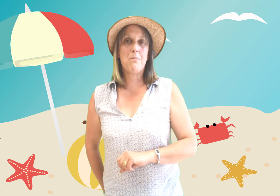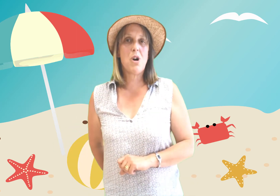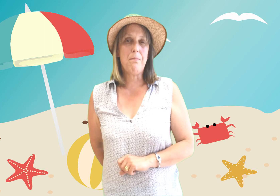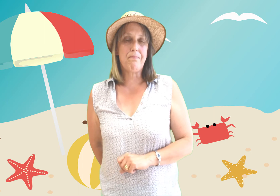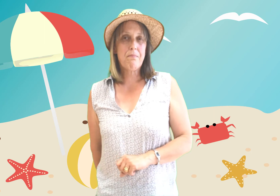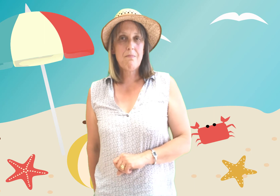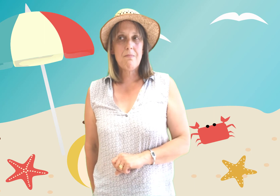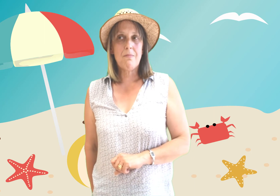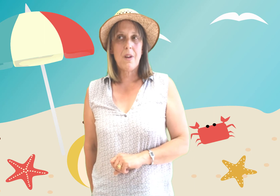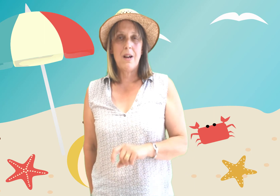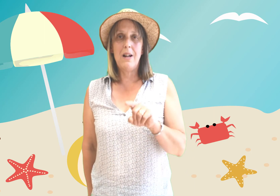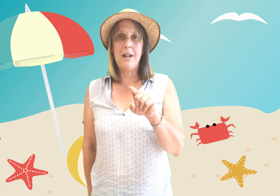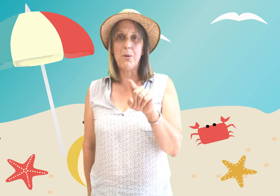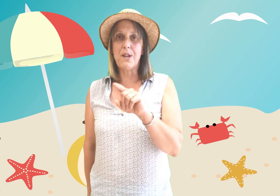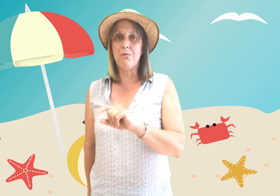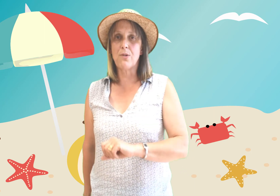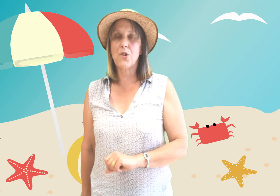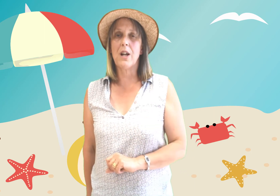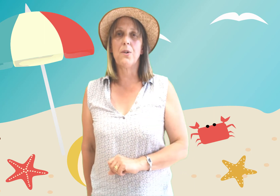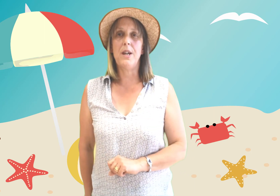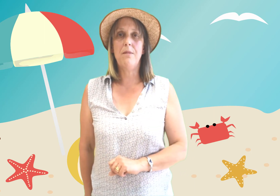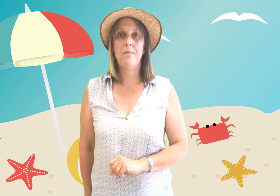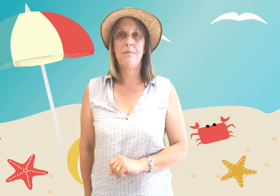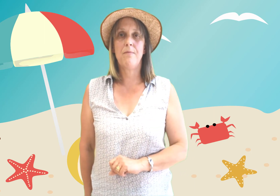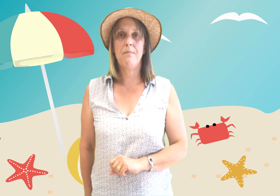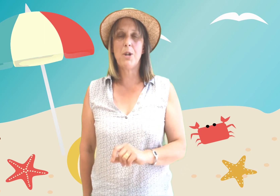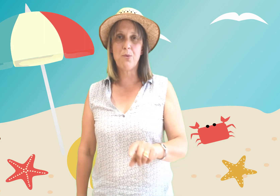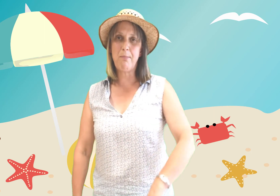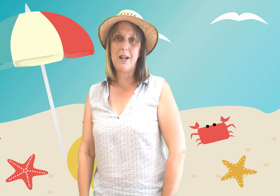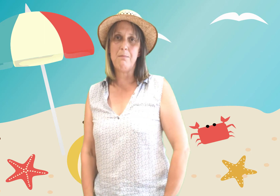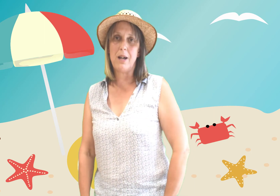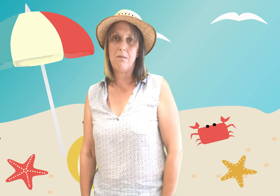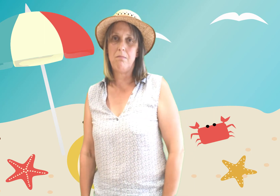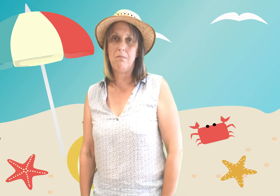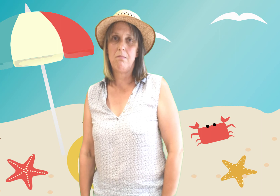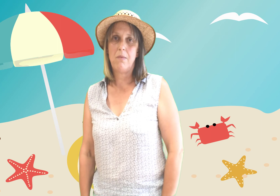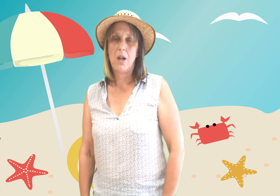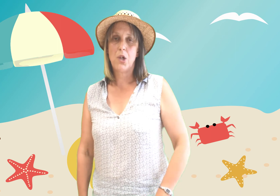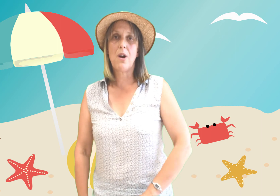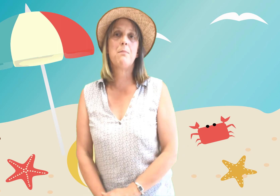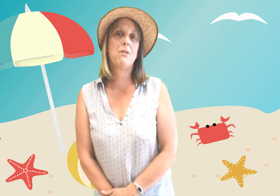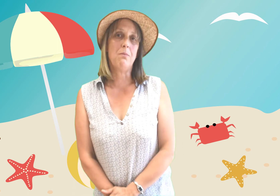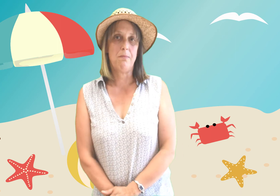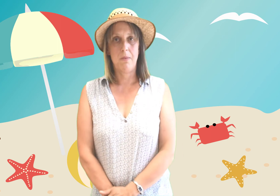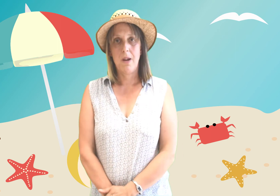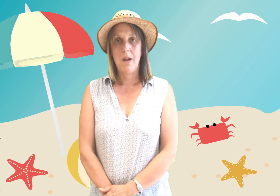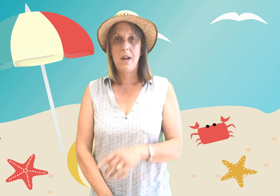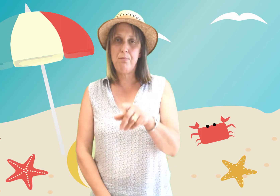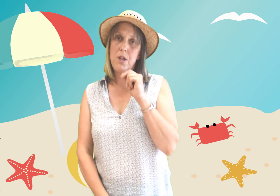moi les petits poissons je la connais mais je suis pas à la mer je suis à la maison et puis